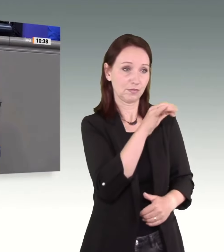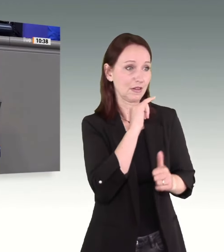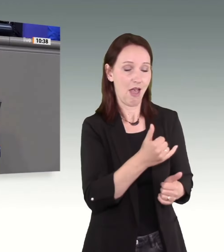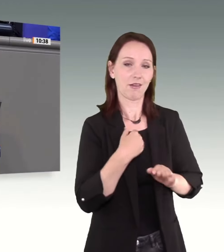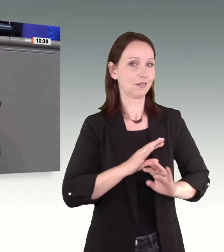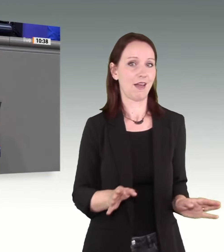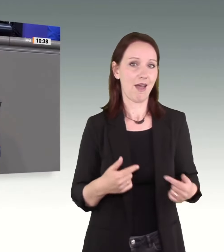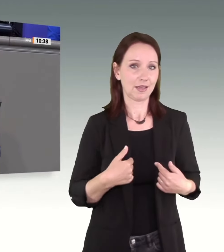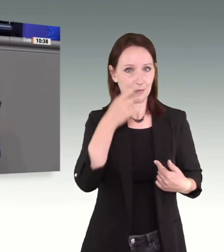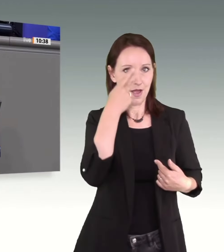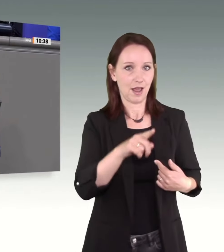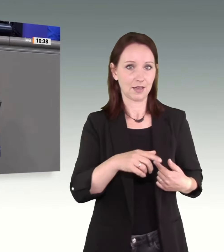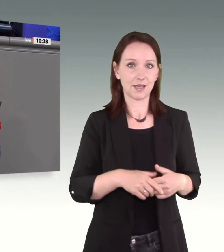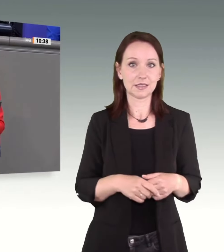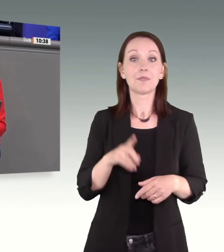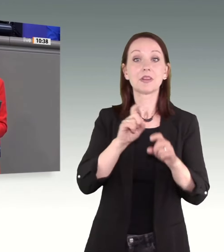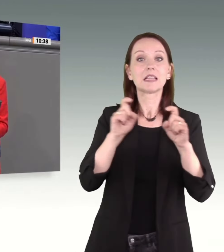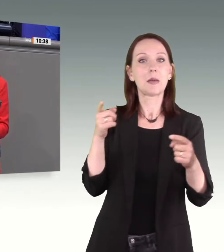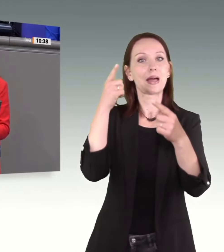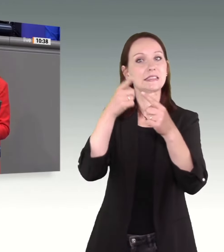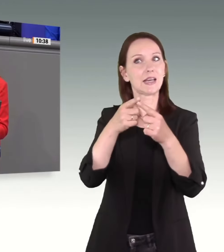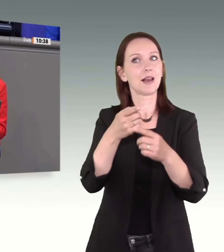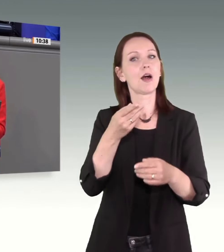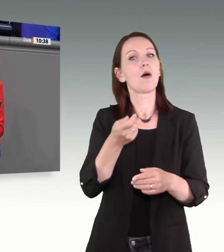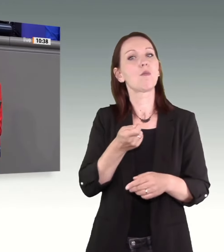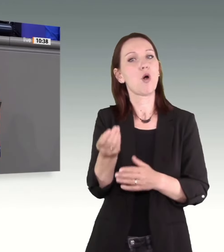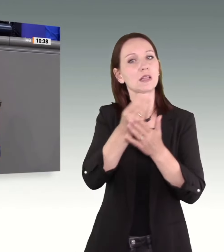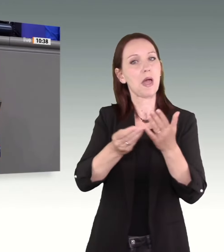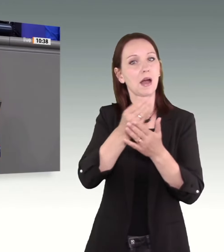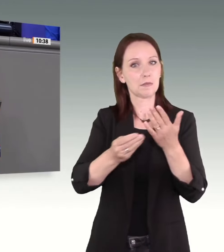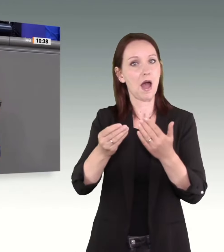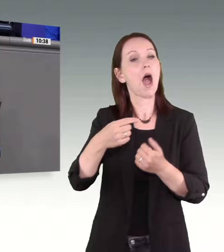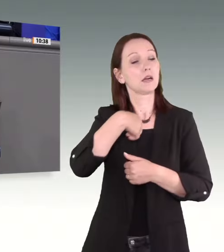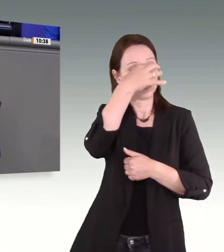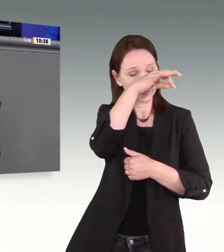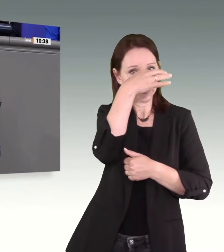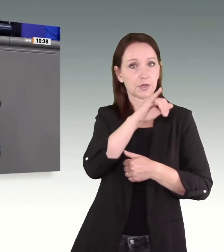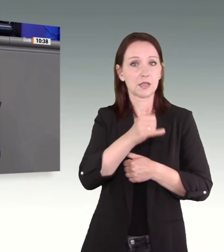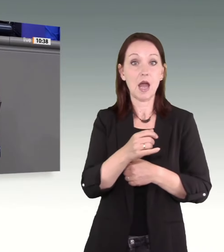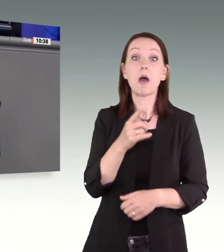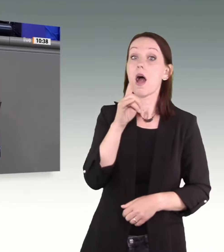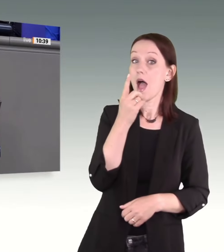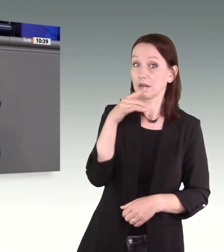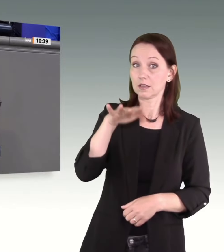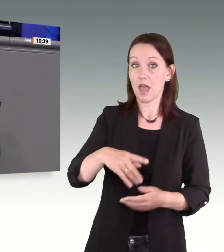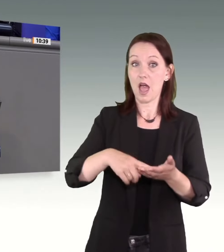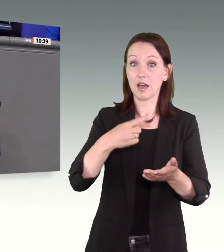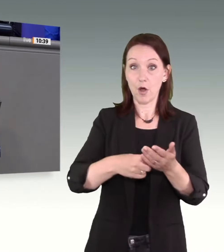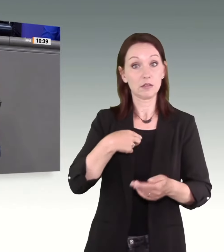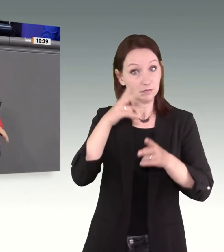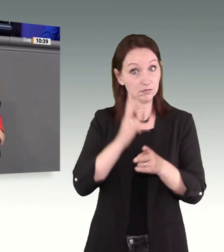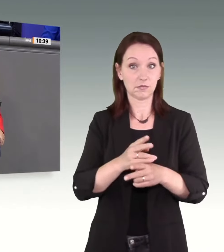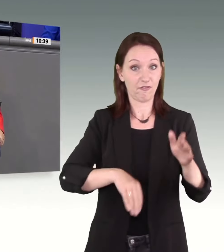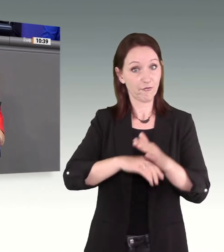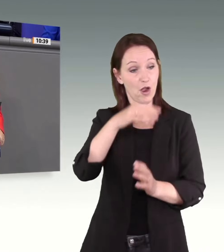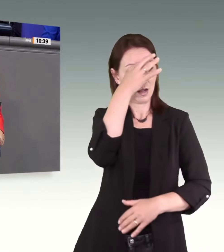Zielsetzung beim Mordmerkmal sind wir uns einig. Ich möchte auf eine Forderung hinweisen, bei der wir sogar einer Meinung sind. Gerade dann,